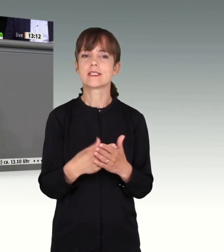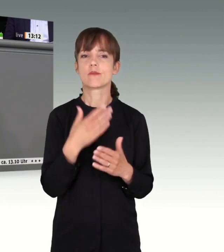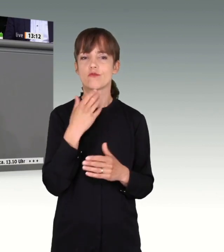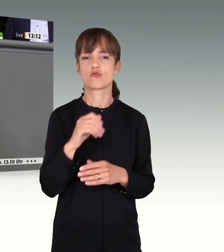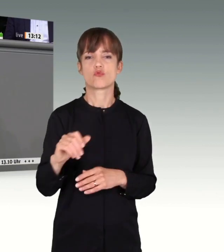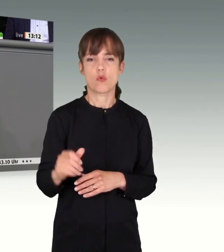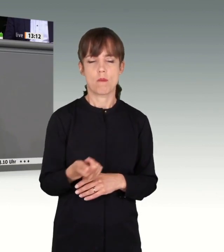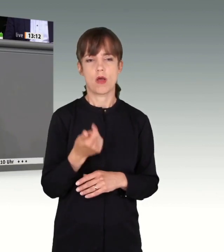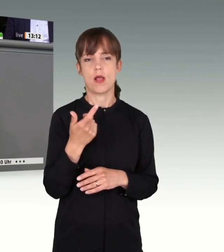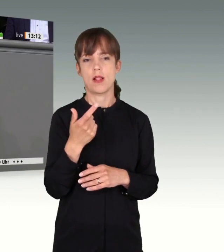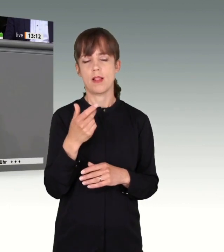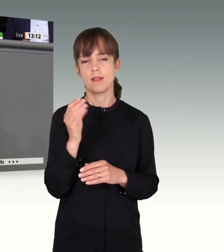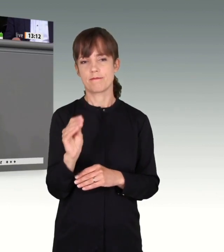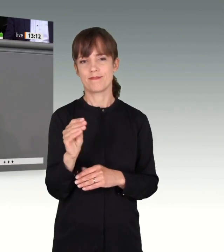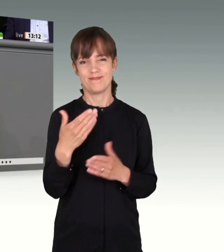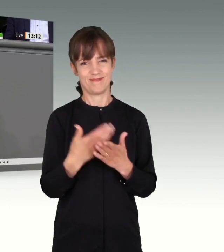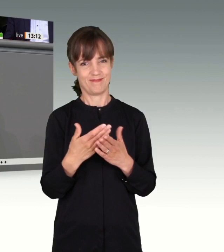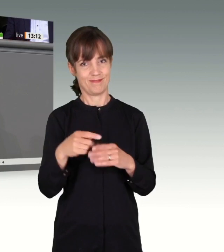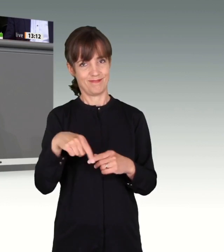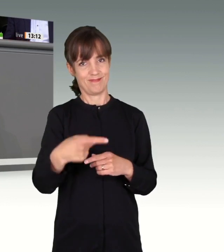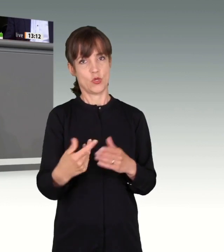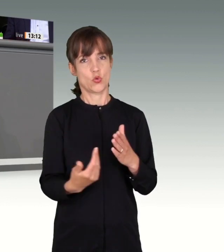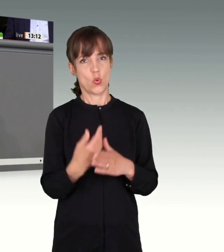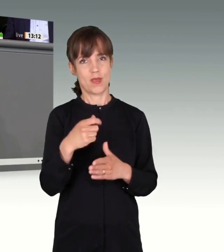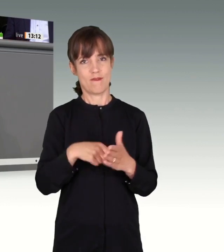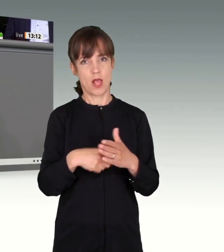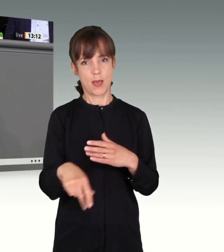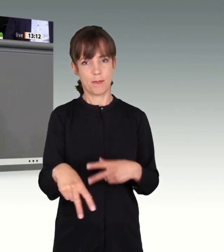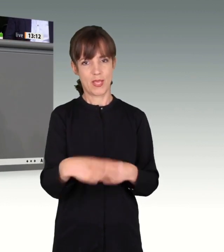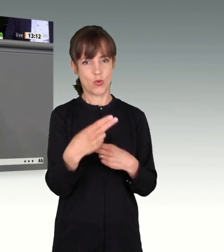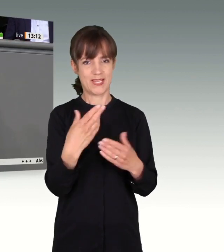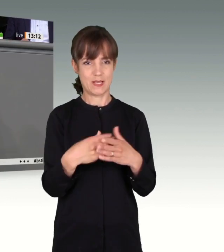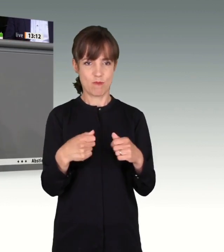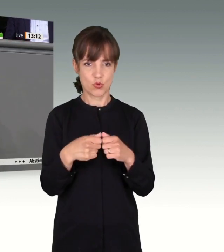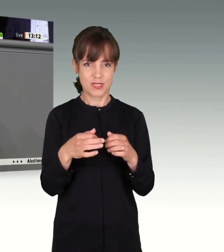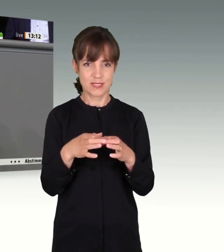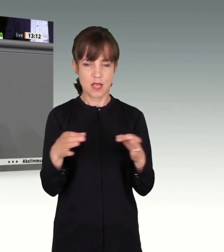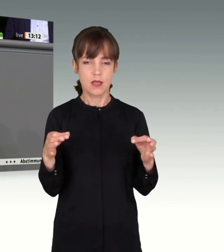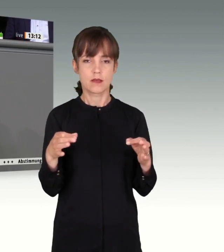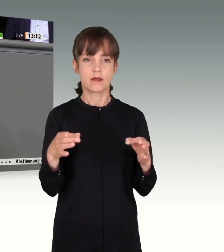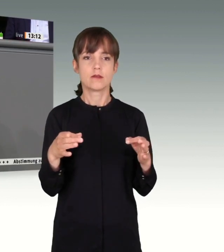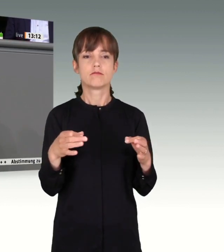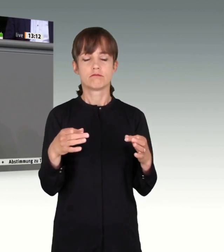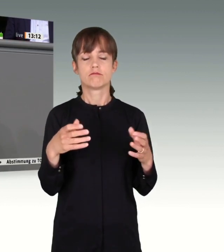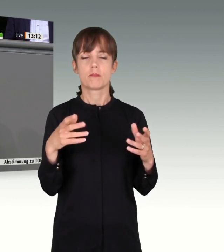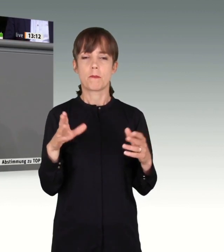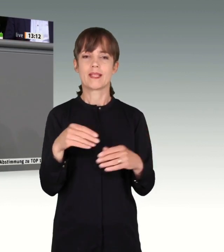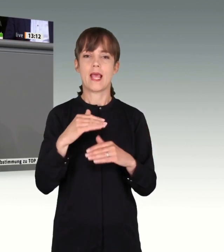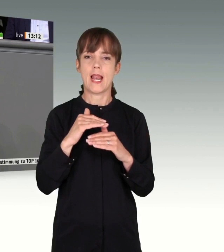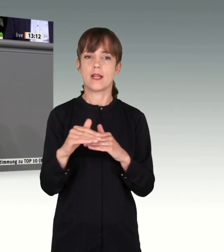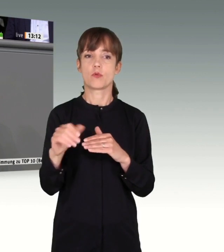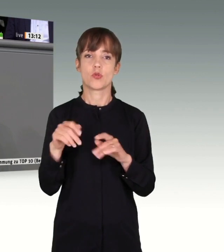ansprechen, dass wir uns der neuen Wahlperiode dieser Bundestag mit den Ländern gerade beim Thema